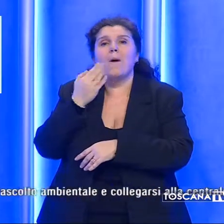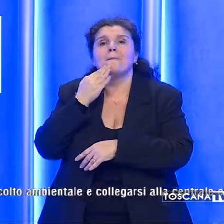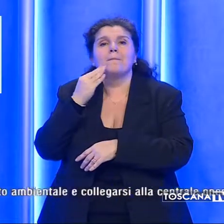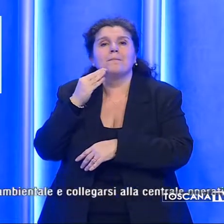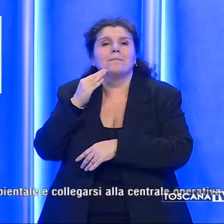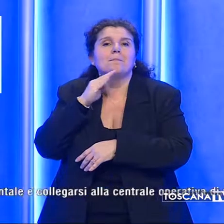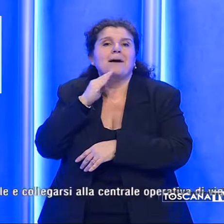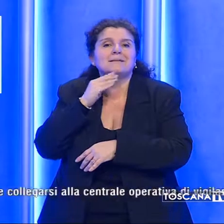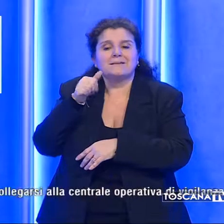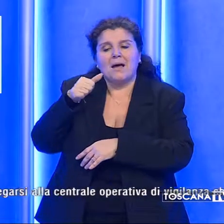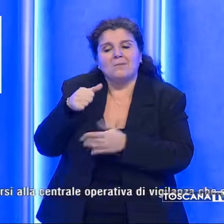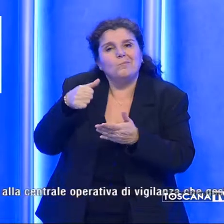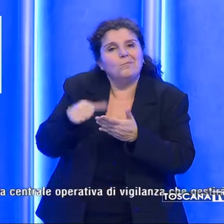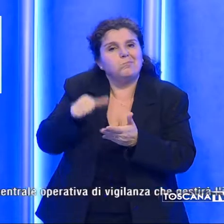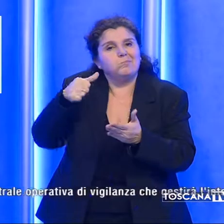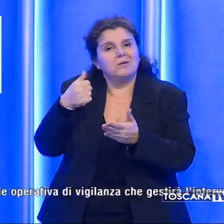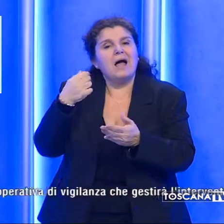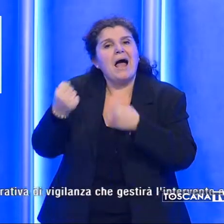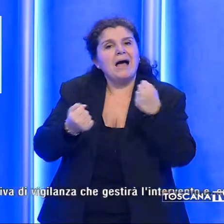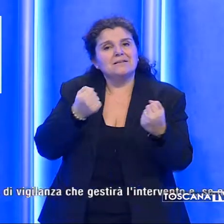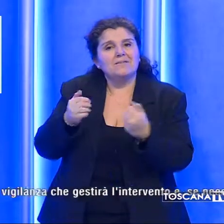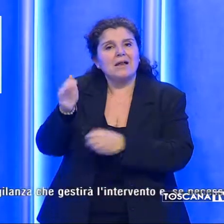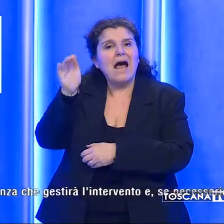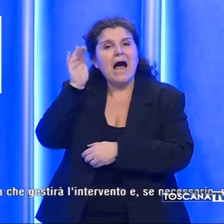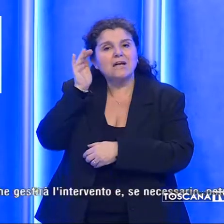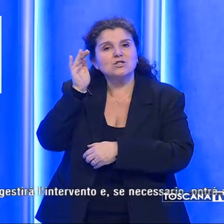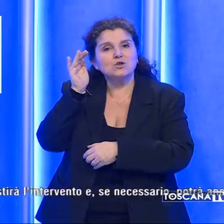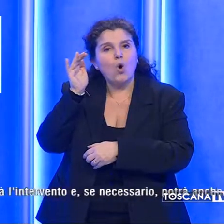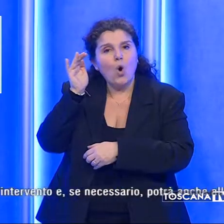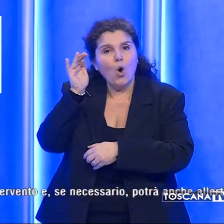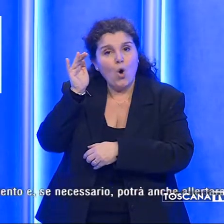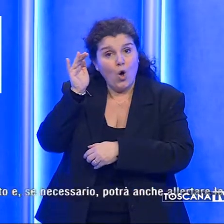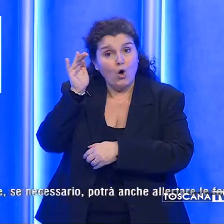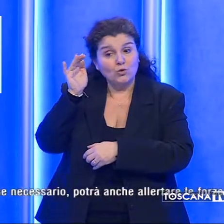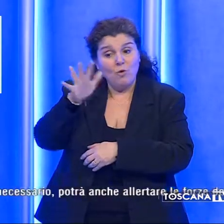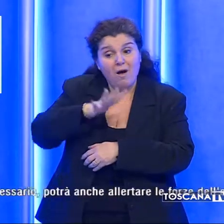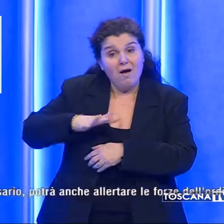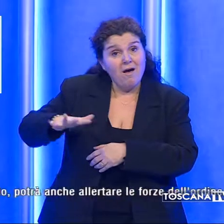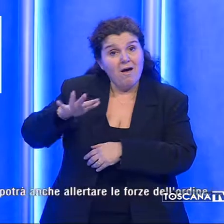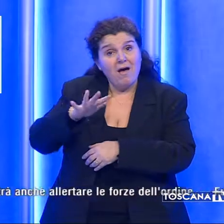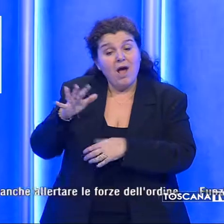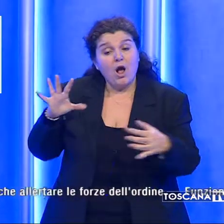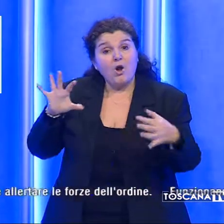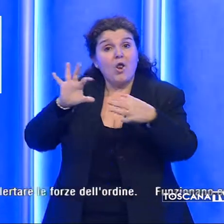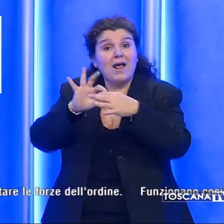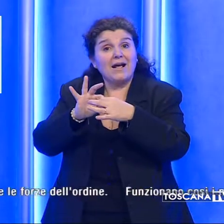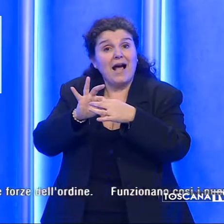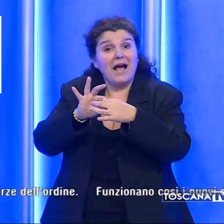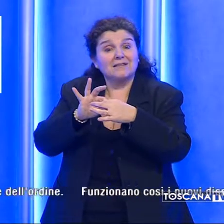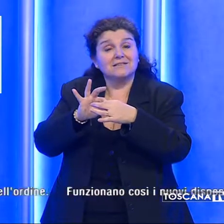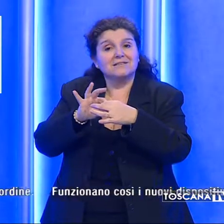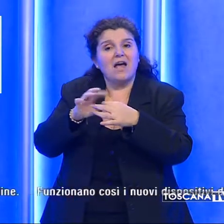premere un pulsante per attivare l'ascolto ambientale e collegarsi alla centrale operativa di